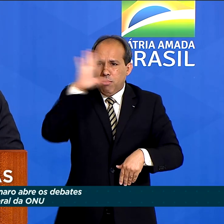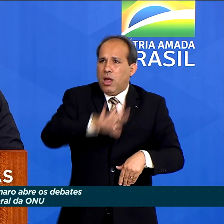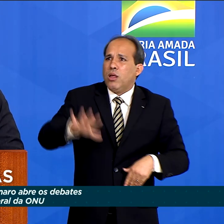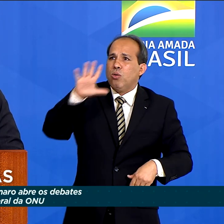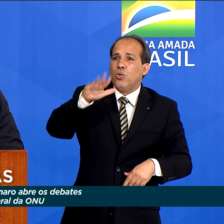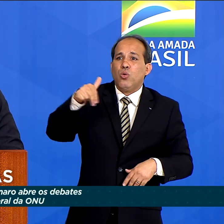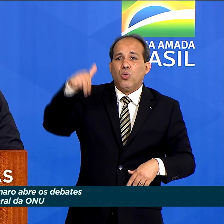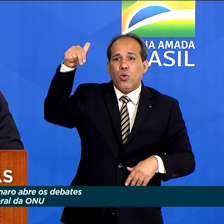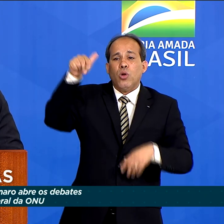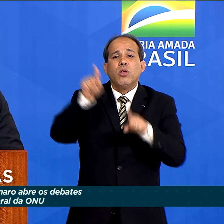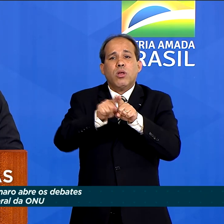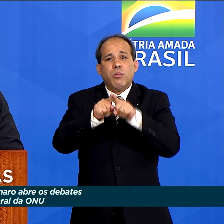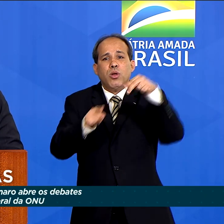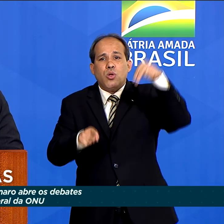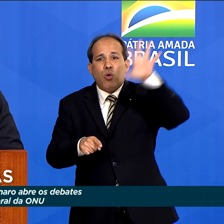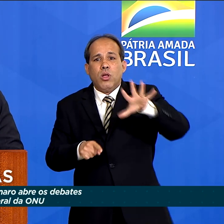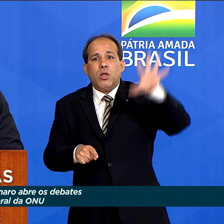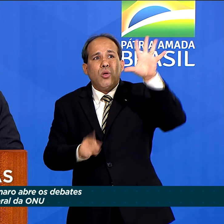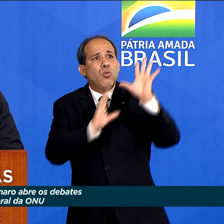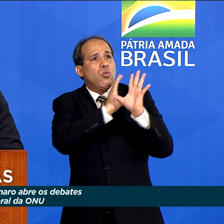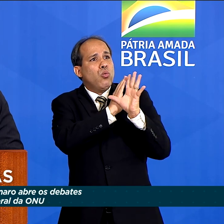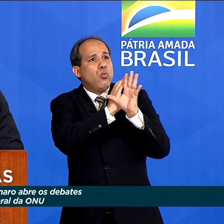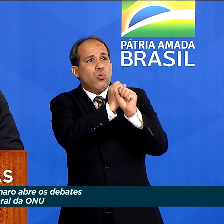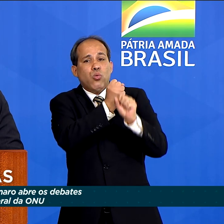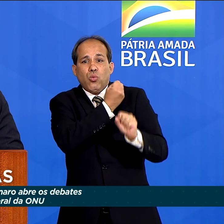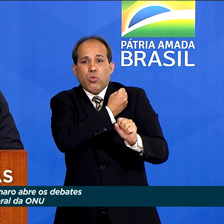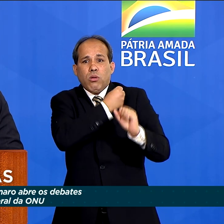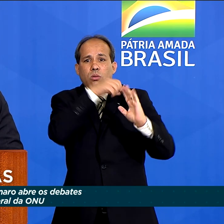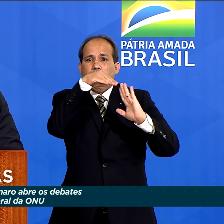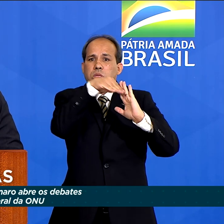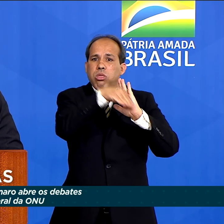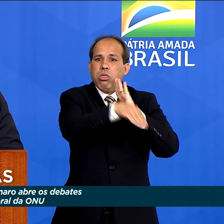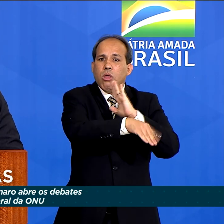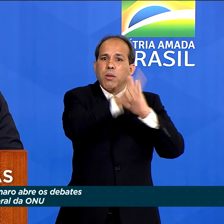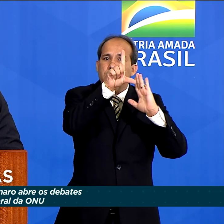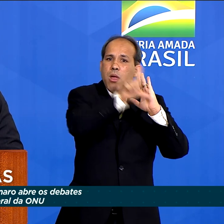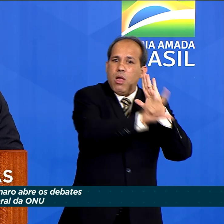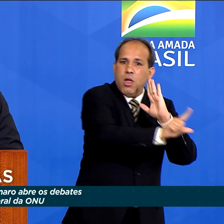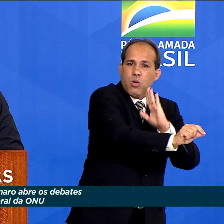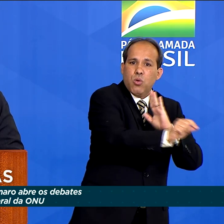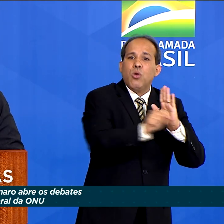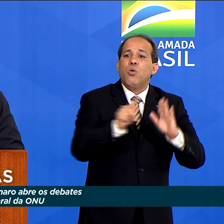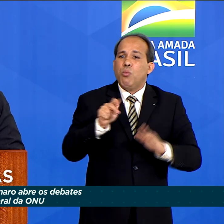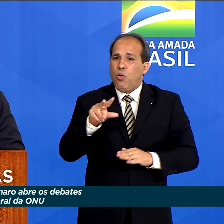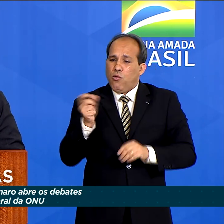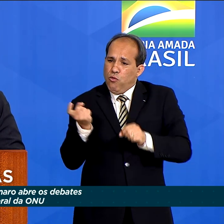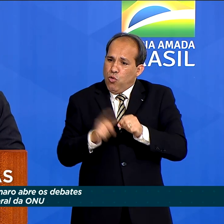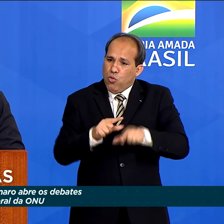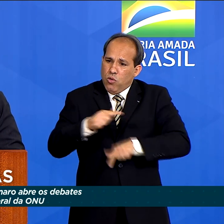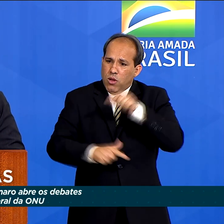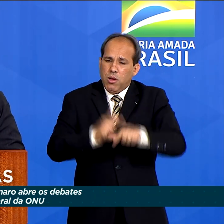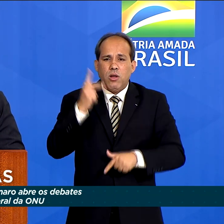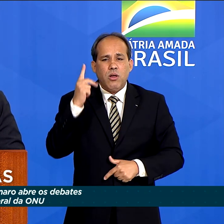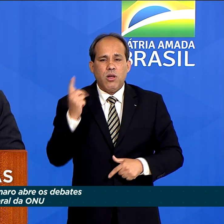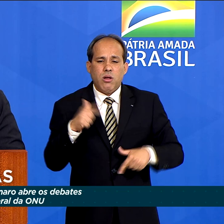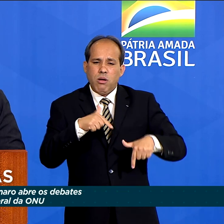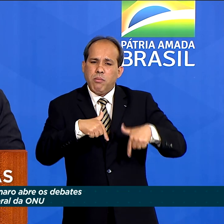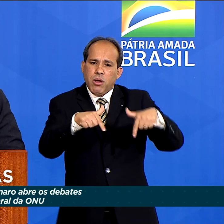nordeste, onde os números estão em total declínio e a população já está voltando para suas atividades normais.